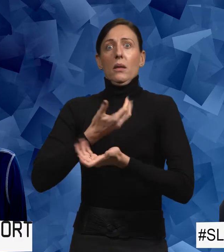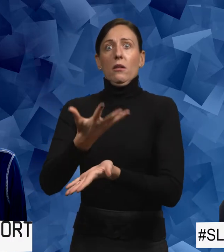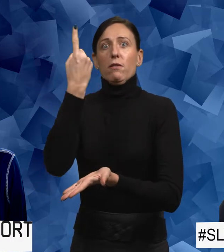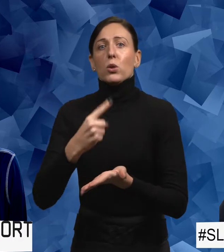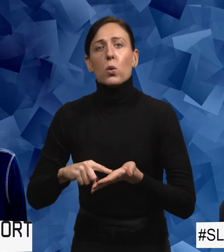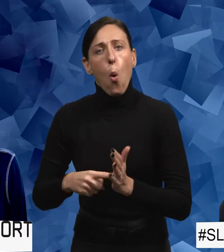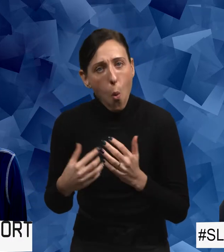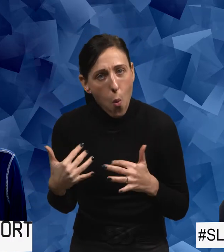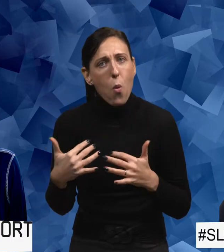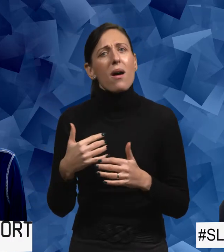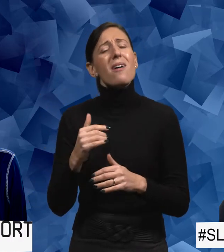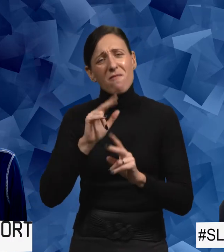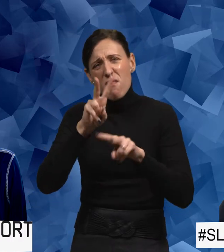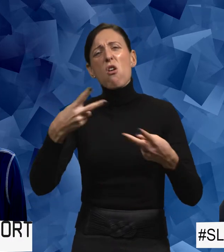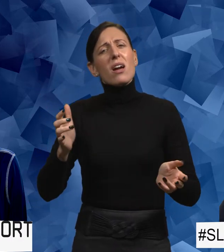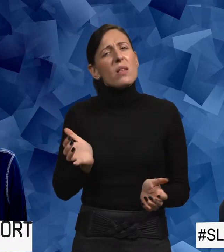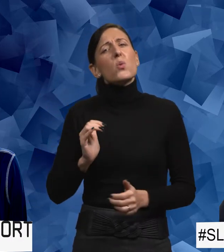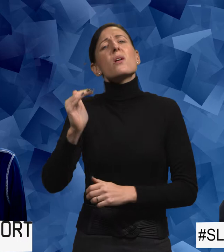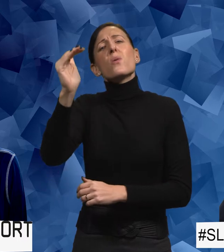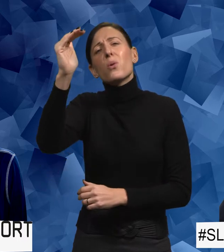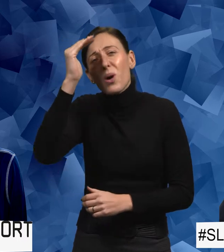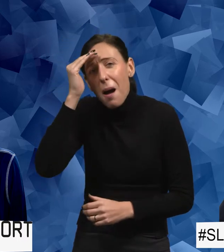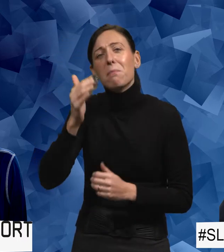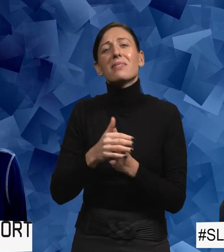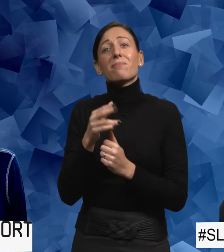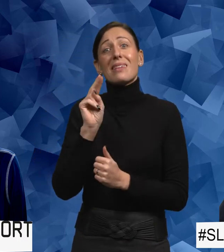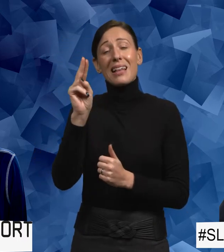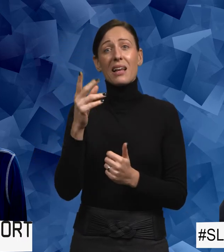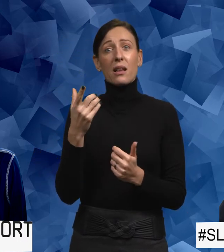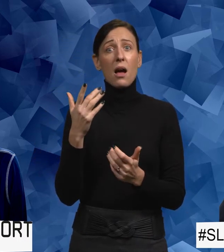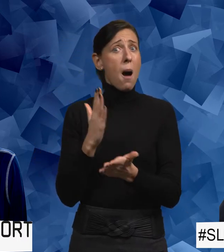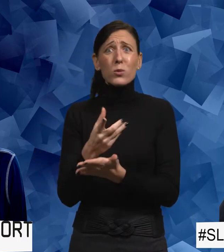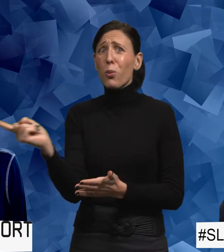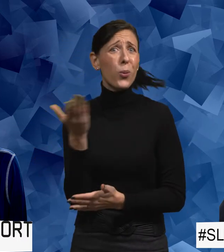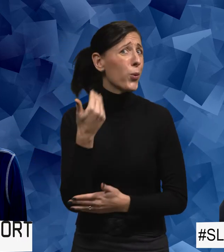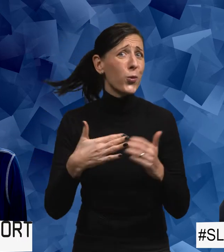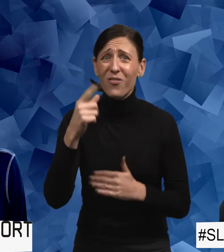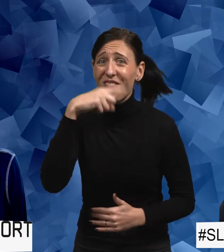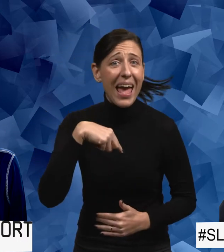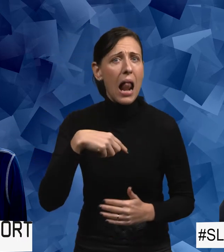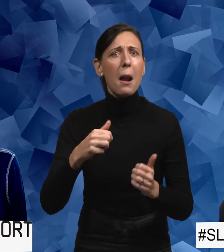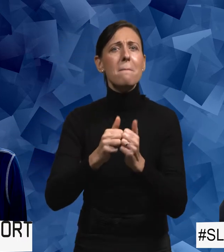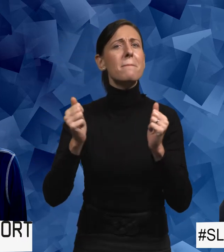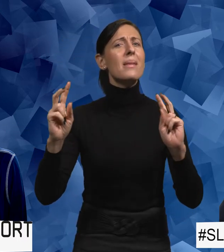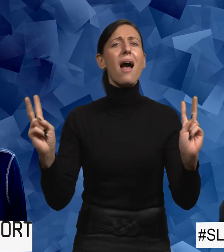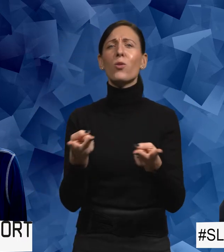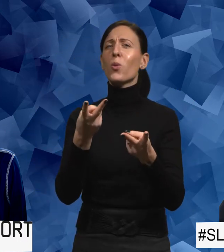överhuvudtaget. Och som vanligt så skäms kvinnorna. Fast det är egentligen de som absolut inte har gjort fel. Så det